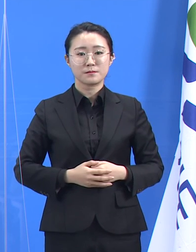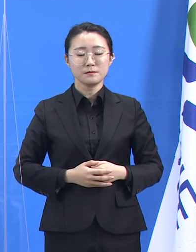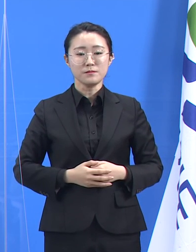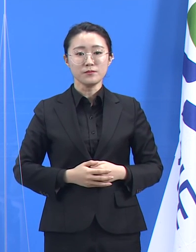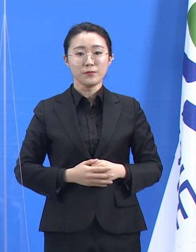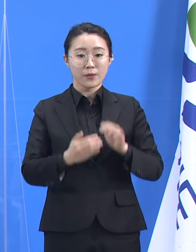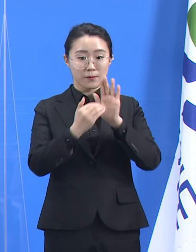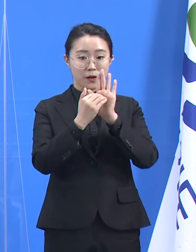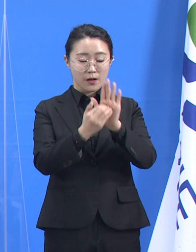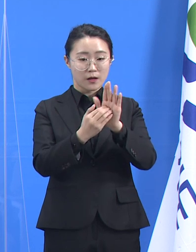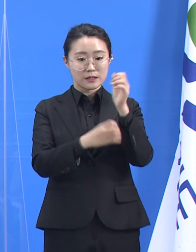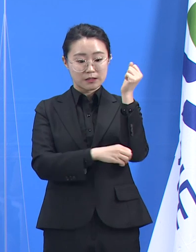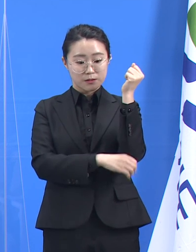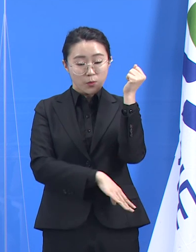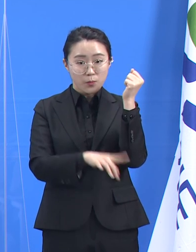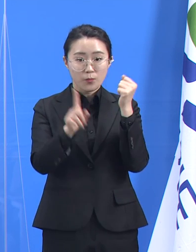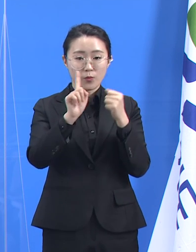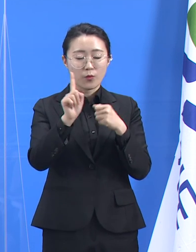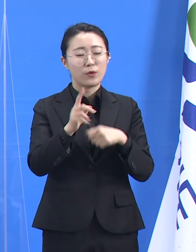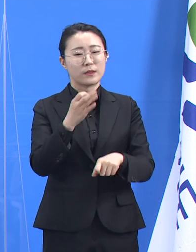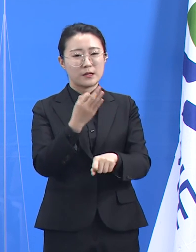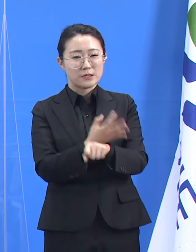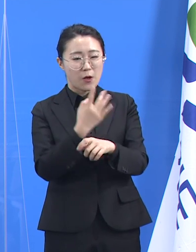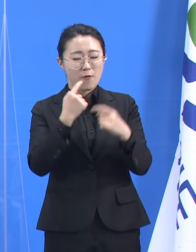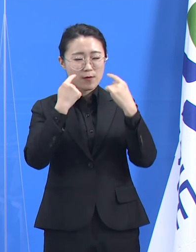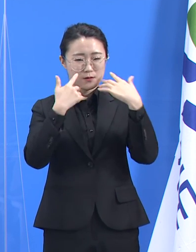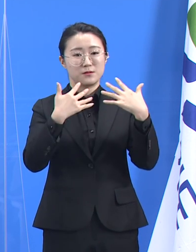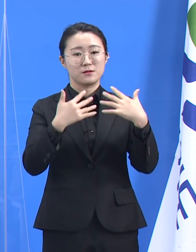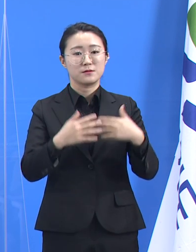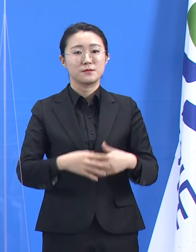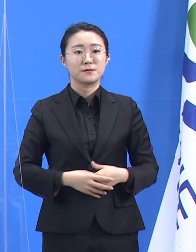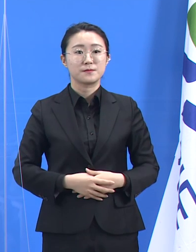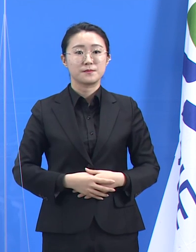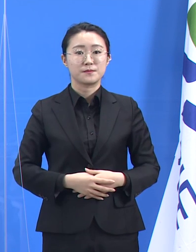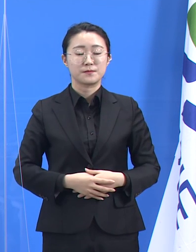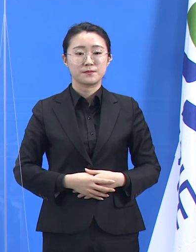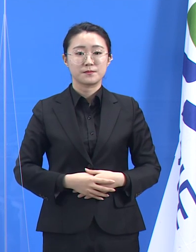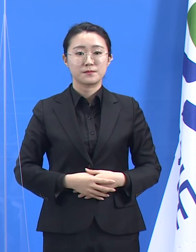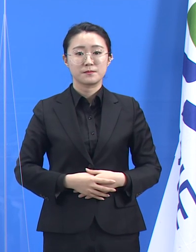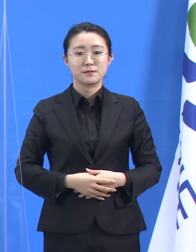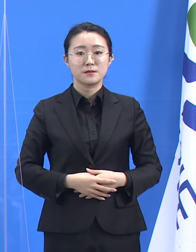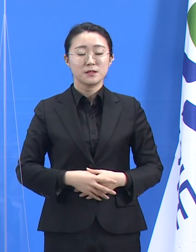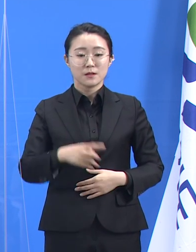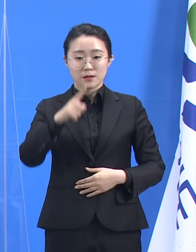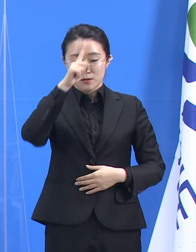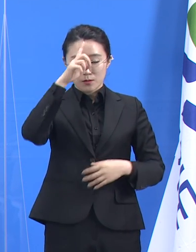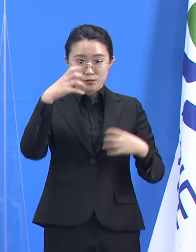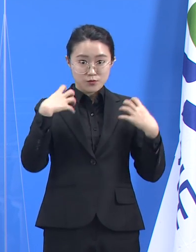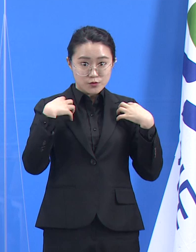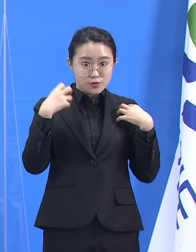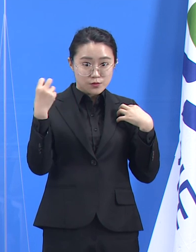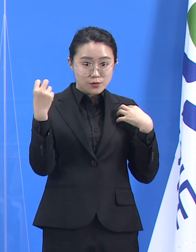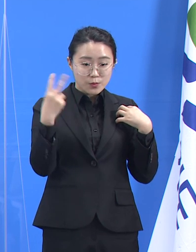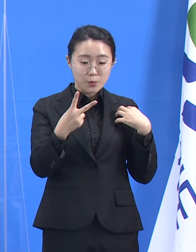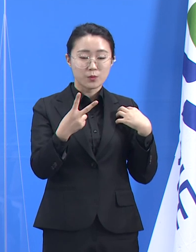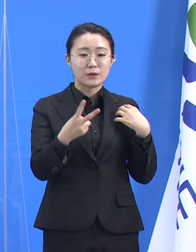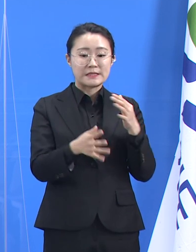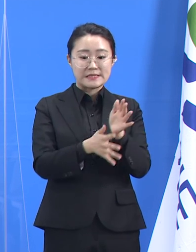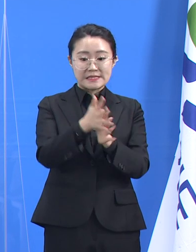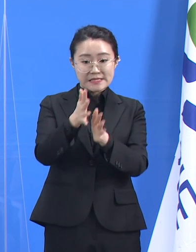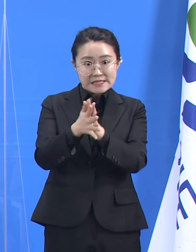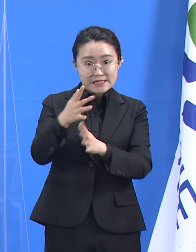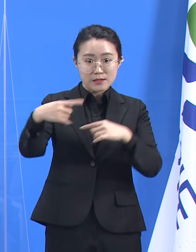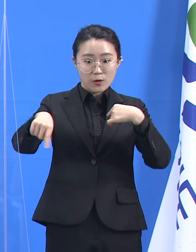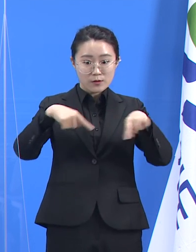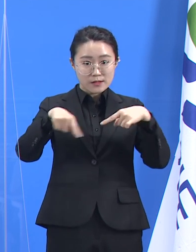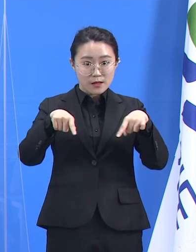방역의 기본 원리는 언제나 단순하고 명료합니다. 정부와 지자체의 정책은 결국 현장에 스며들고